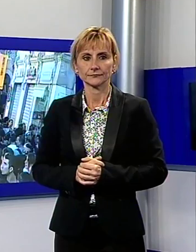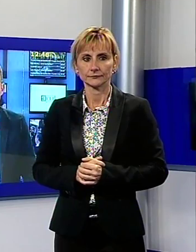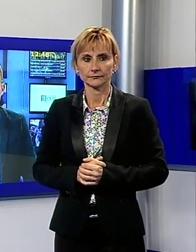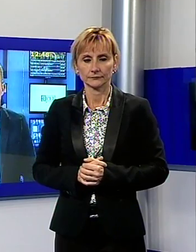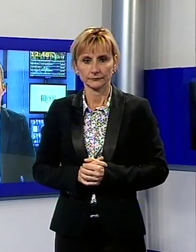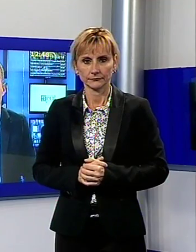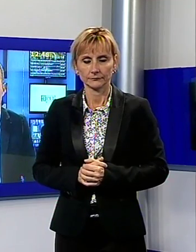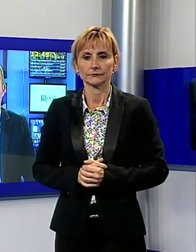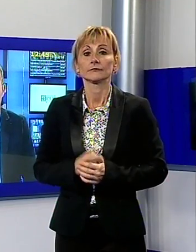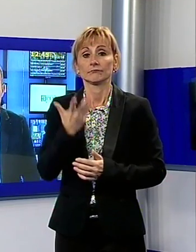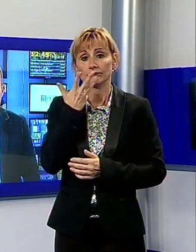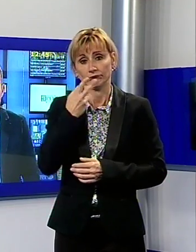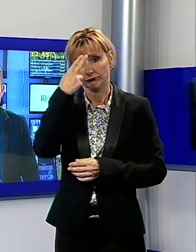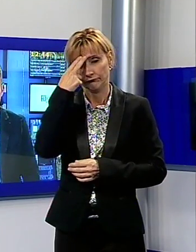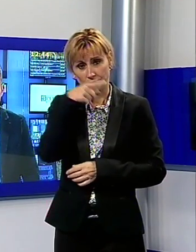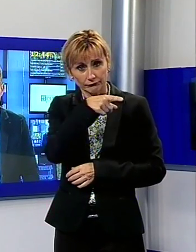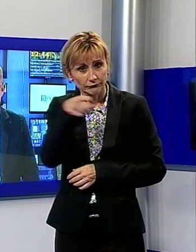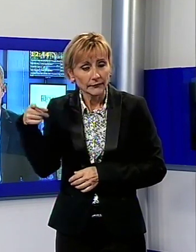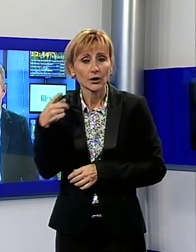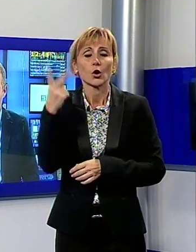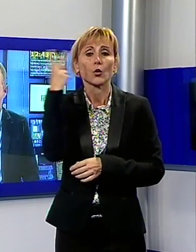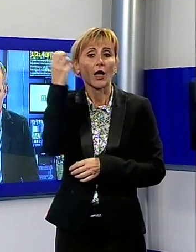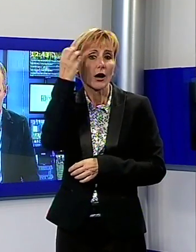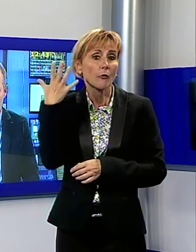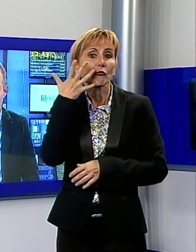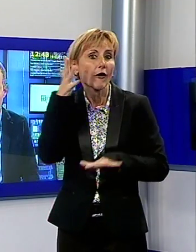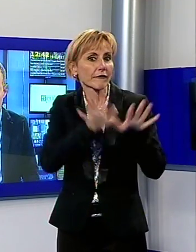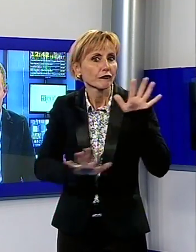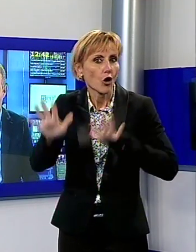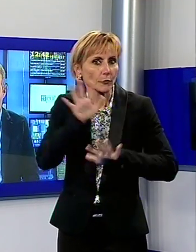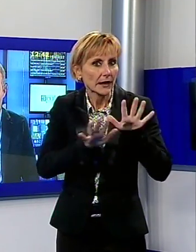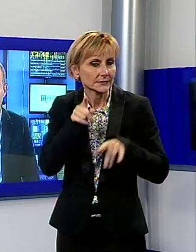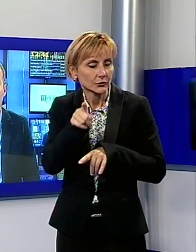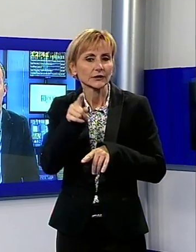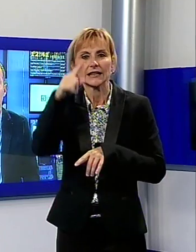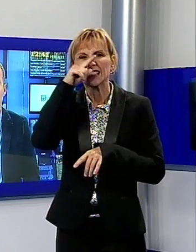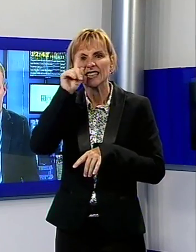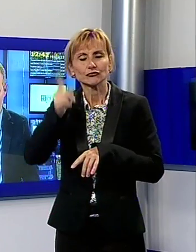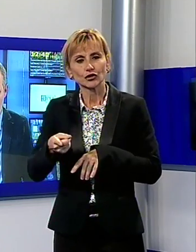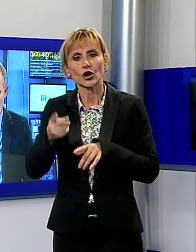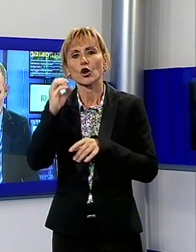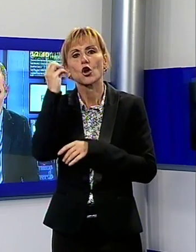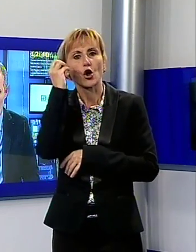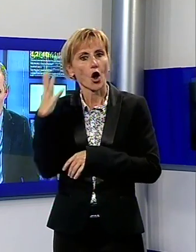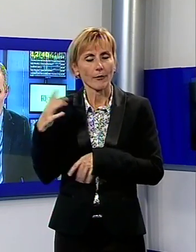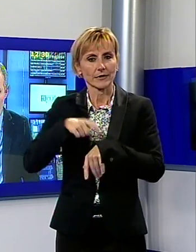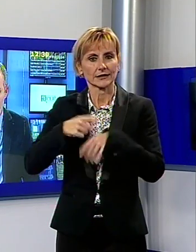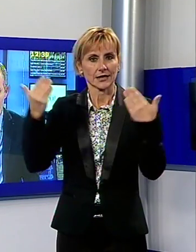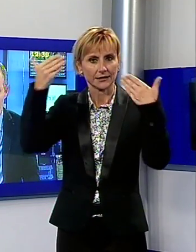E vi ricordo per saperne di più sui comics il TG Comics in onda ogni sera alle ore 21 alle ore 23 e